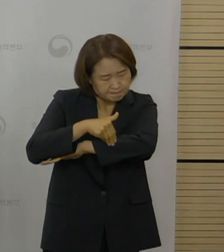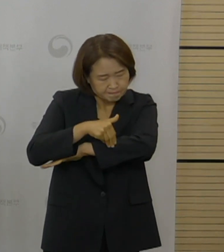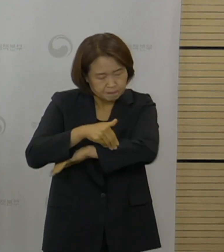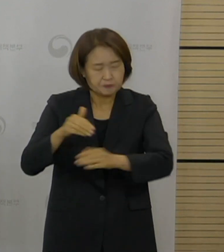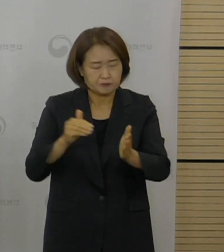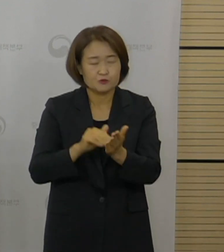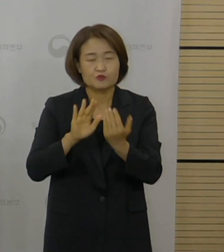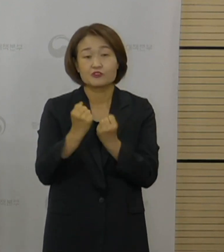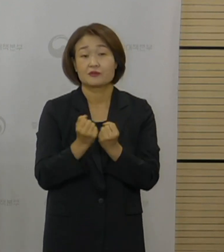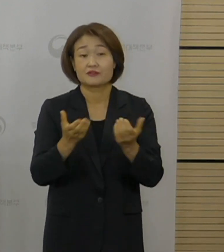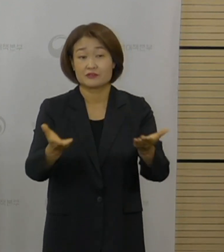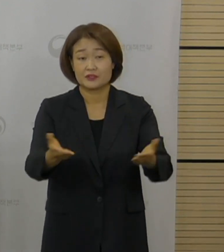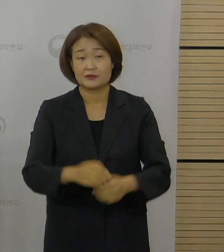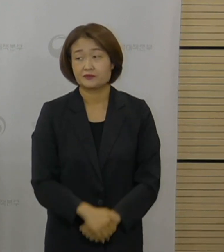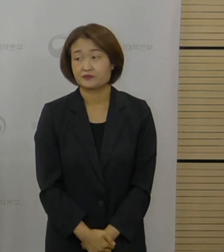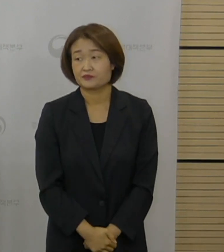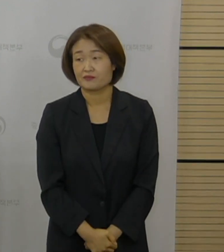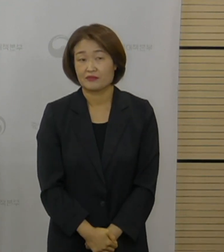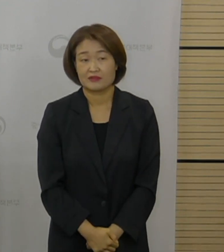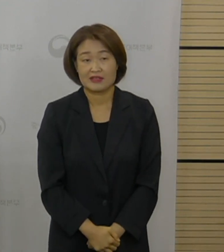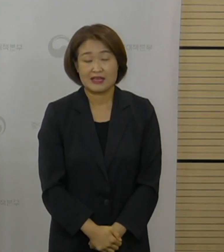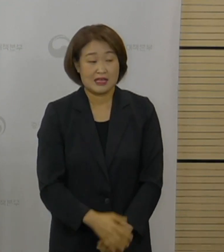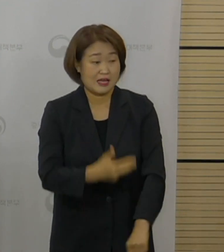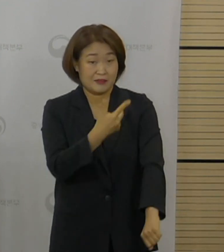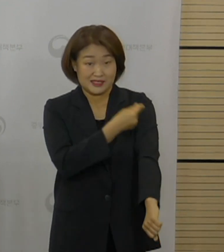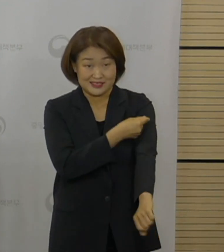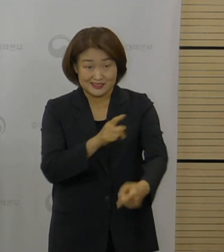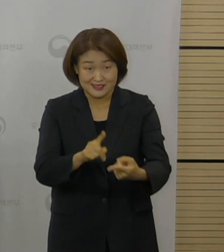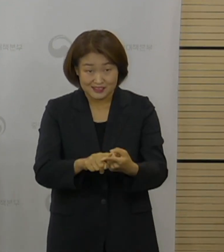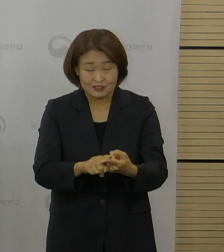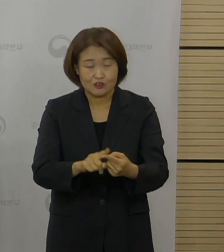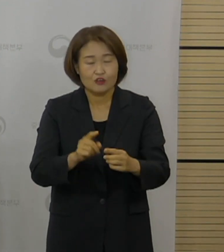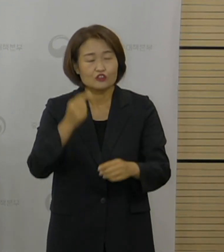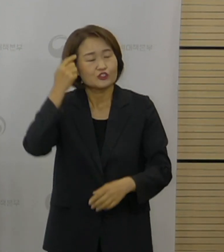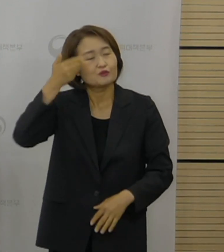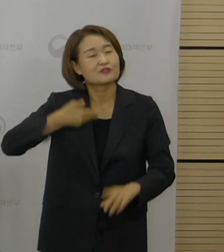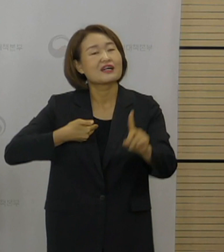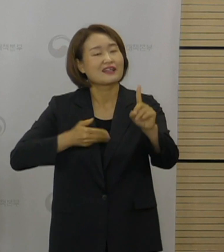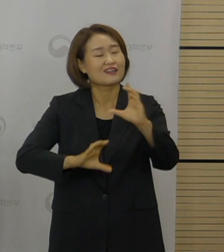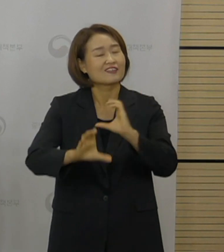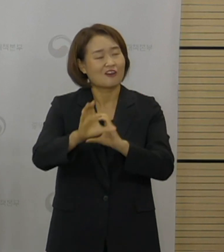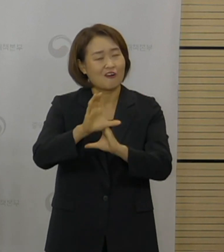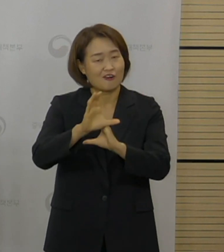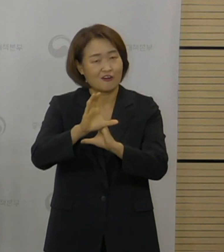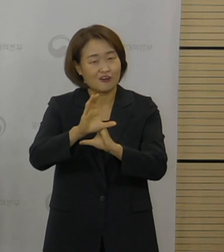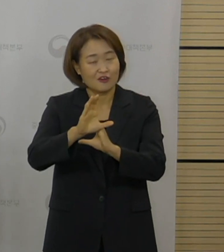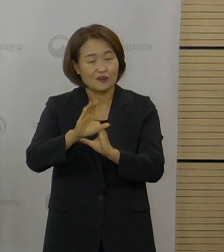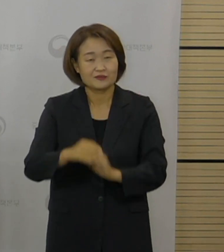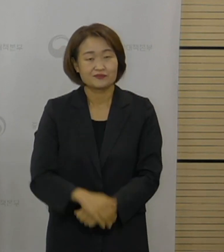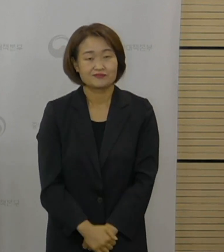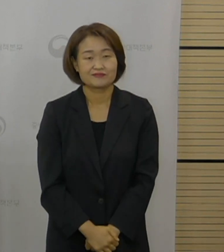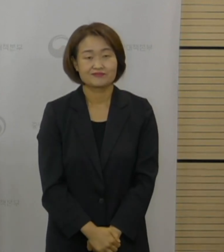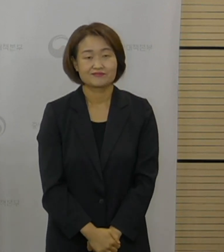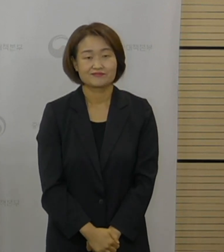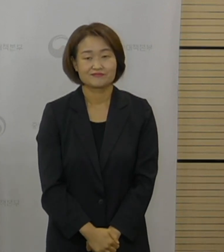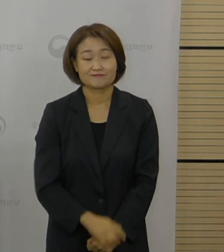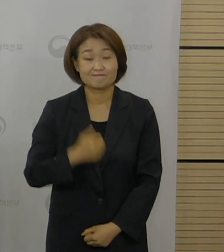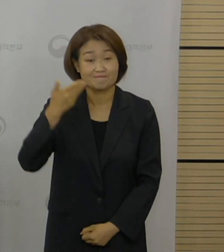네, 백신 접종 계획과 관련돼서 한 가지 더 질문 드리고 다음은 이상반응과 관련된 질문 드리도록 하겠습니다.